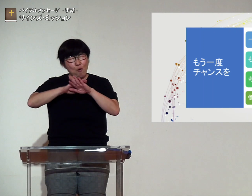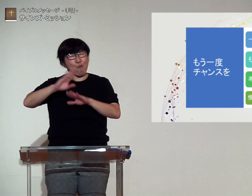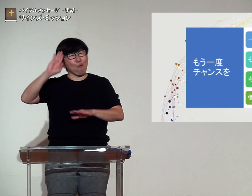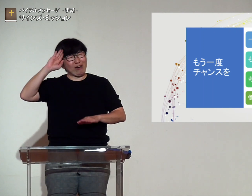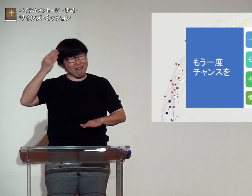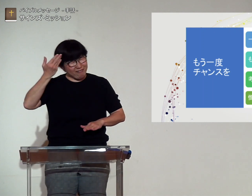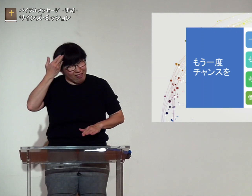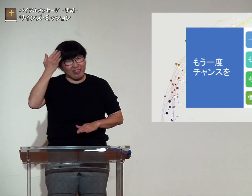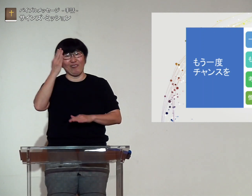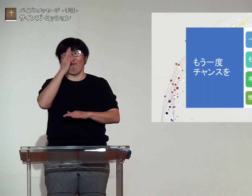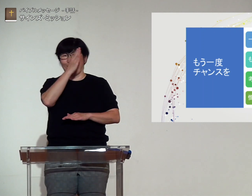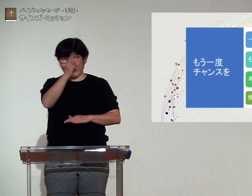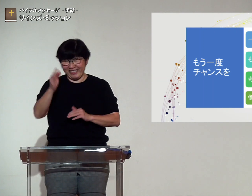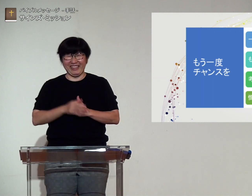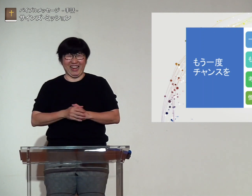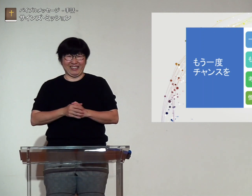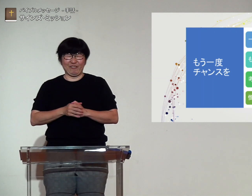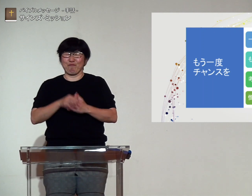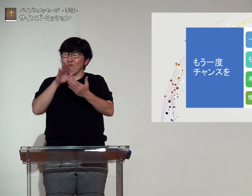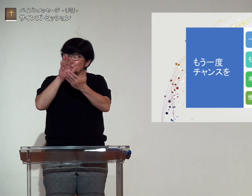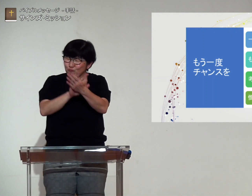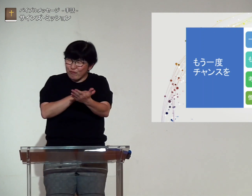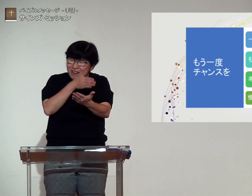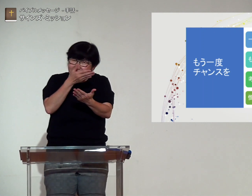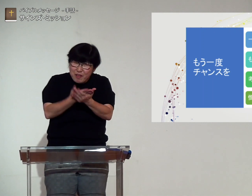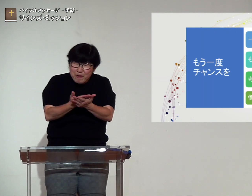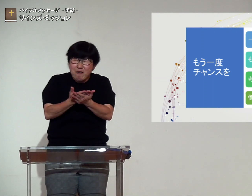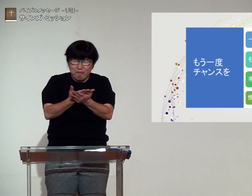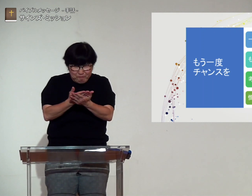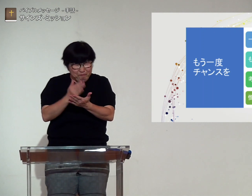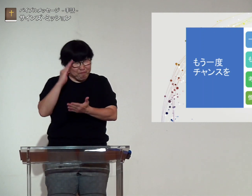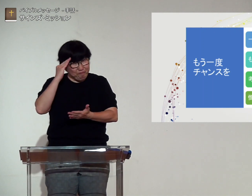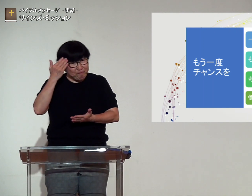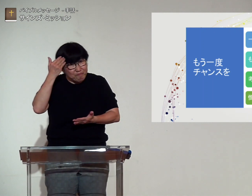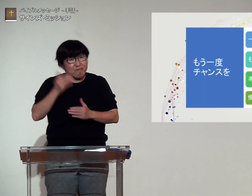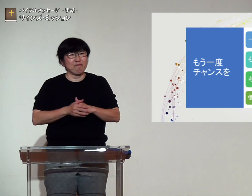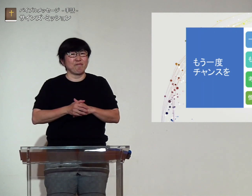考え方を変えて悔い改めてくださいください